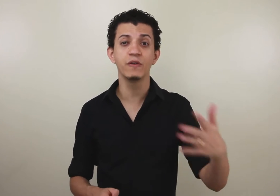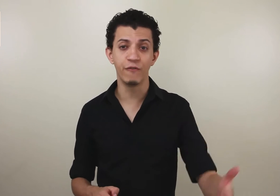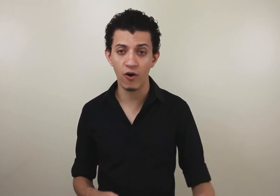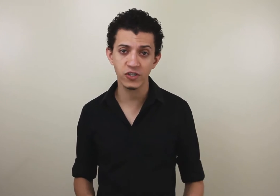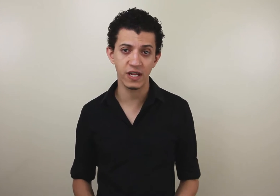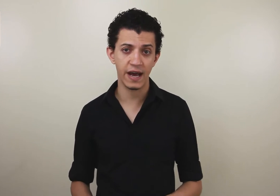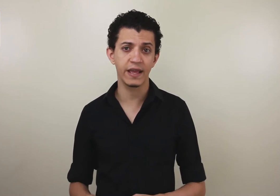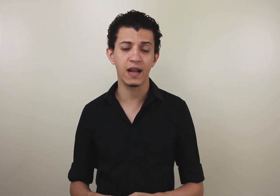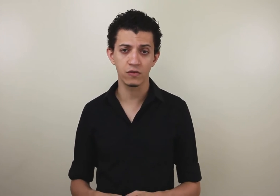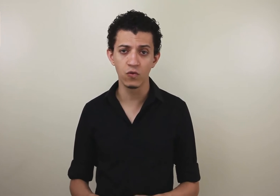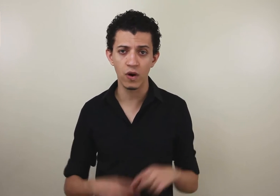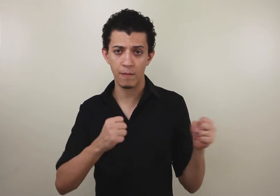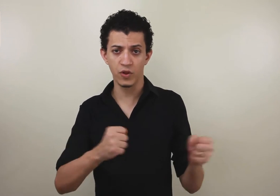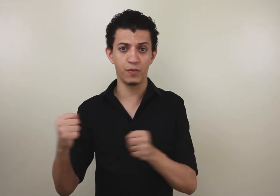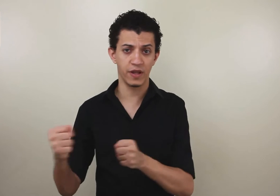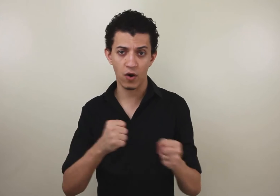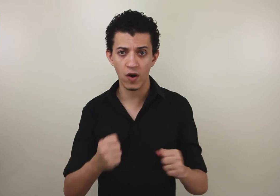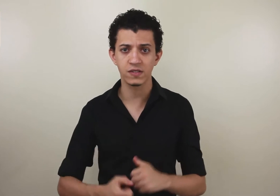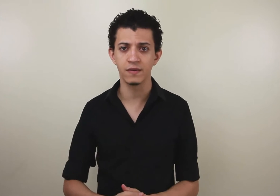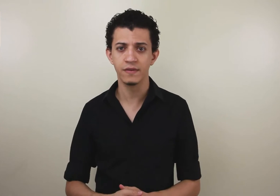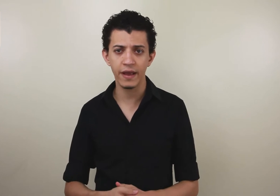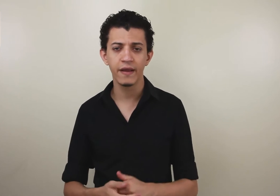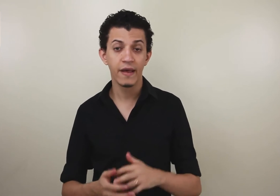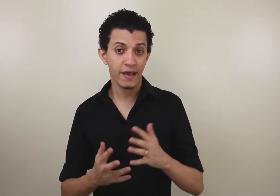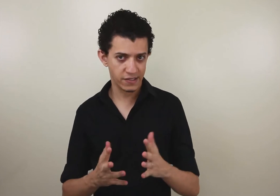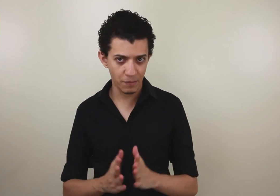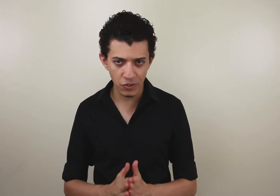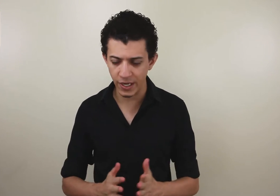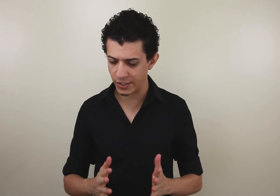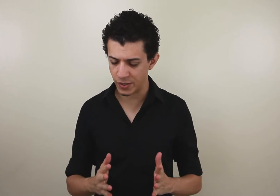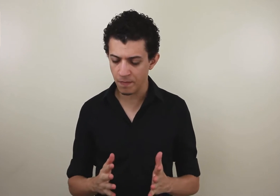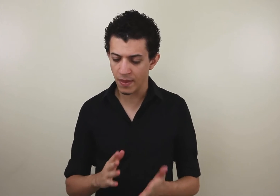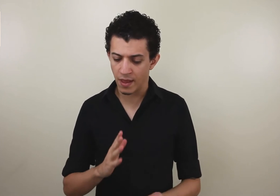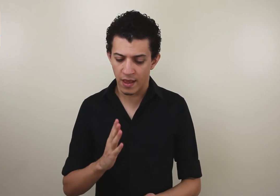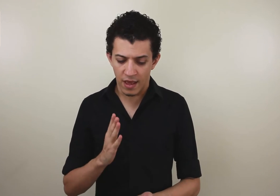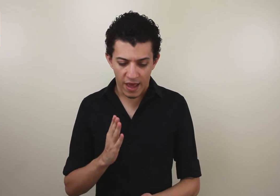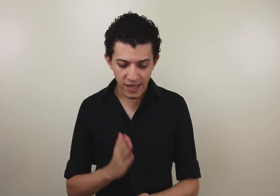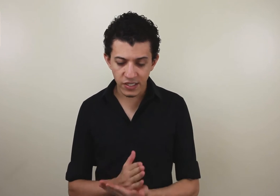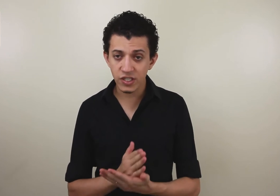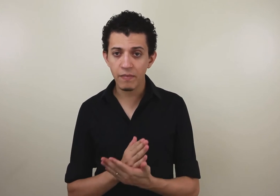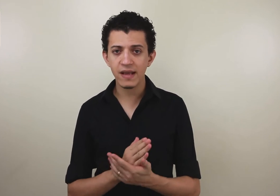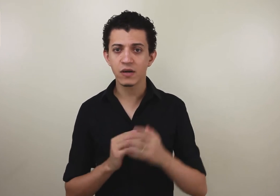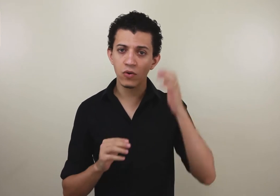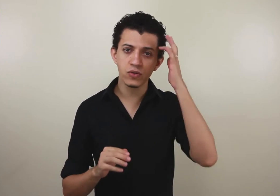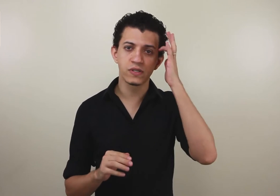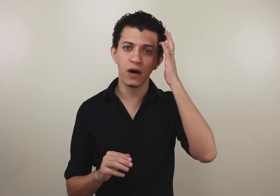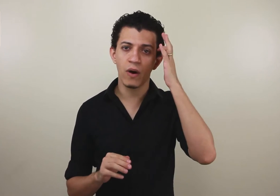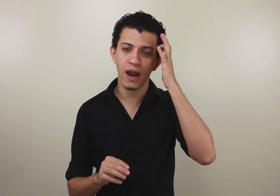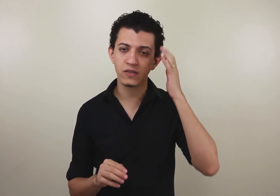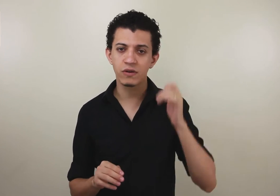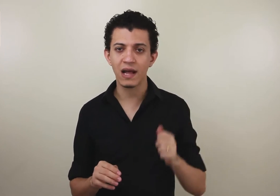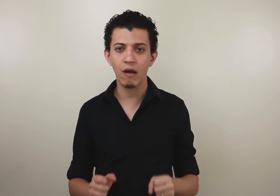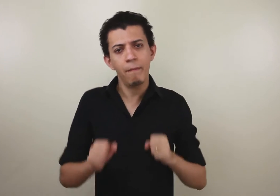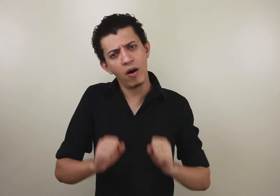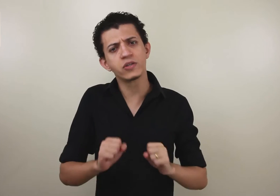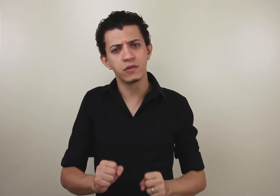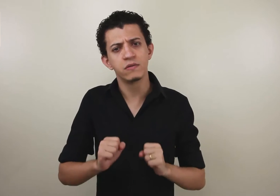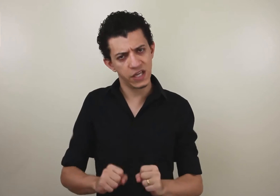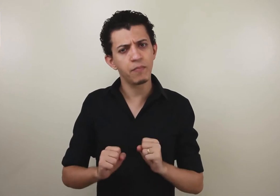muito forte na área que ela atua, é muito poderosa, e assim por diante. Existe também essa construção relacionada a pode ser